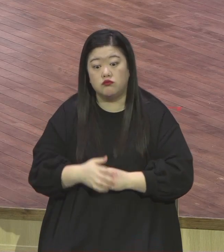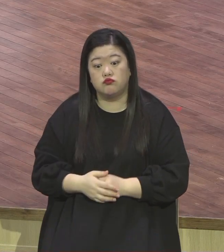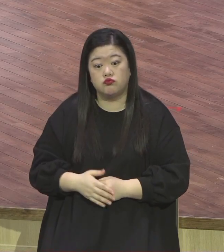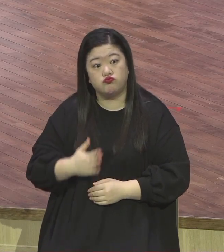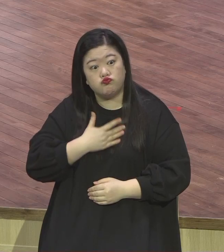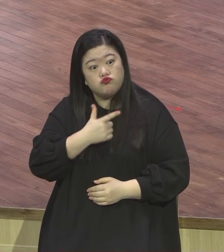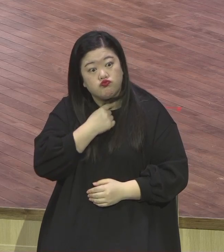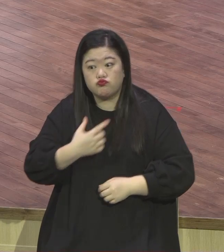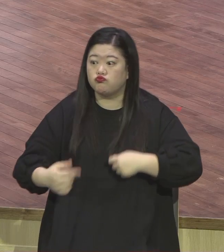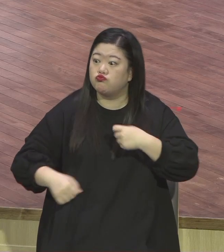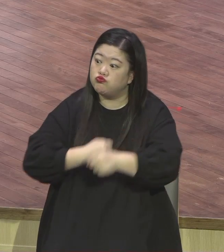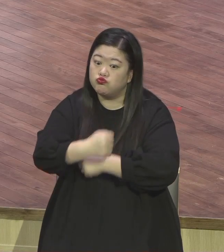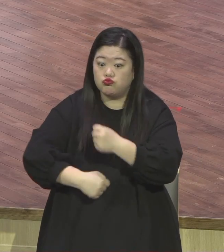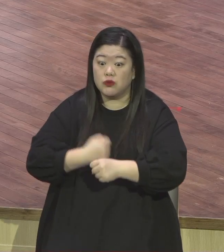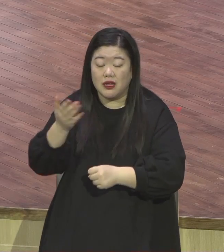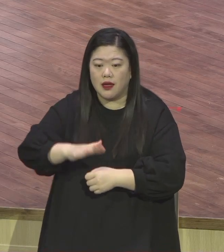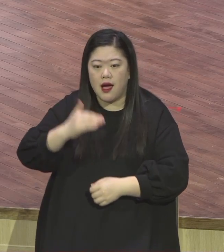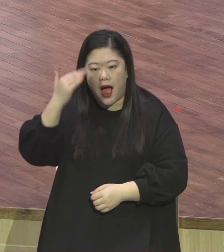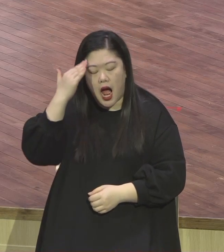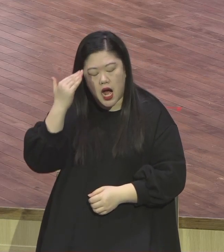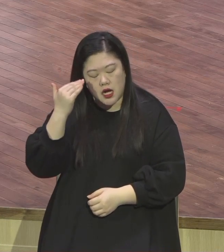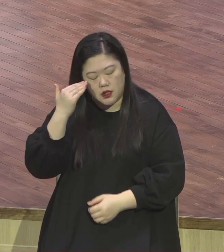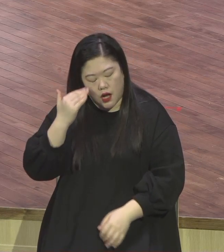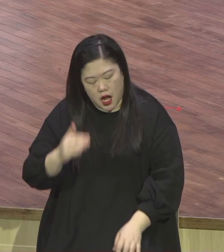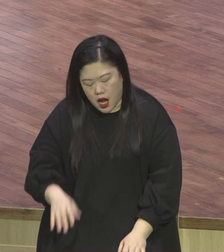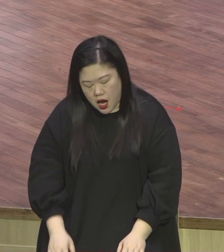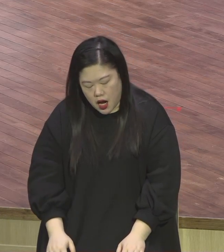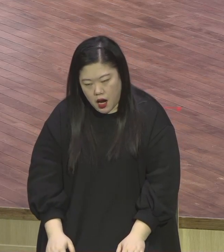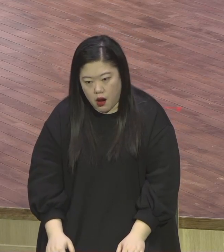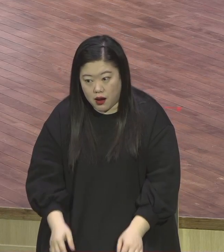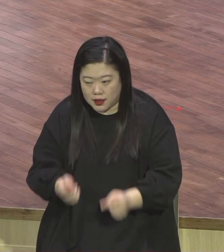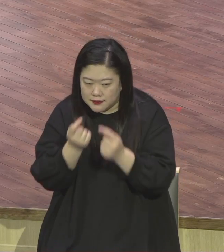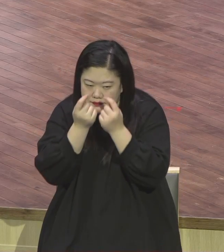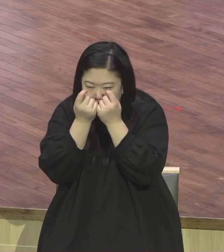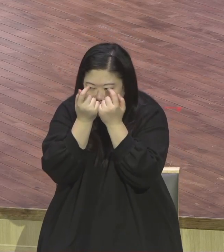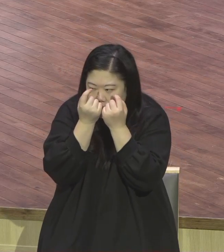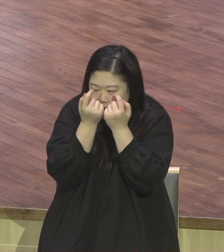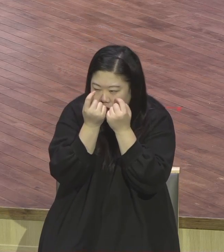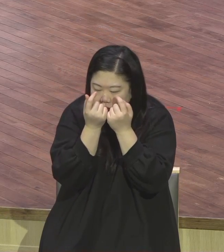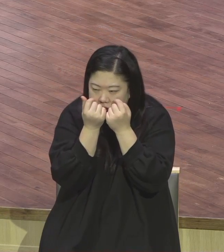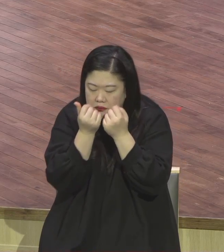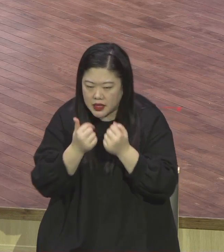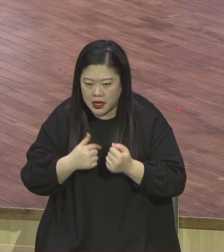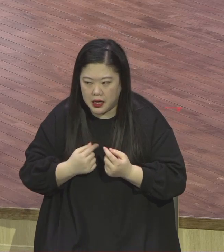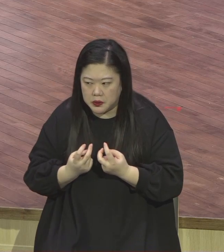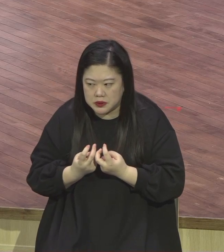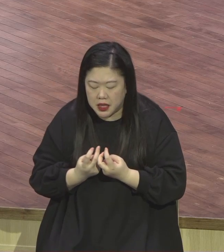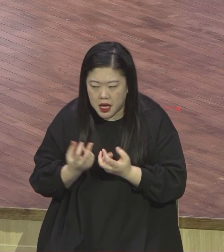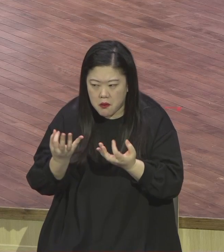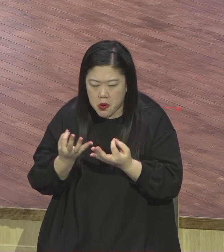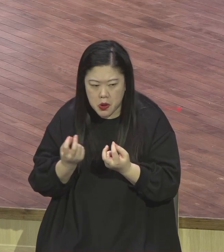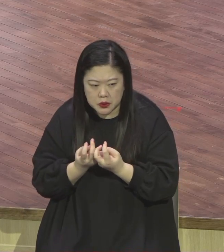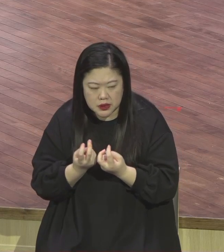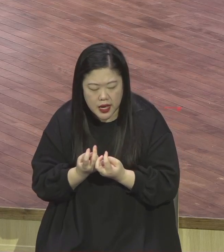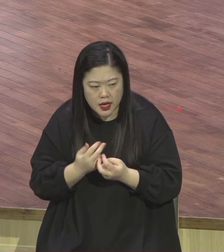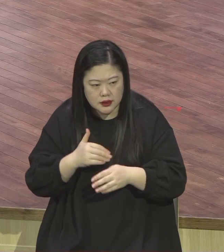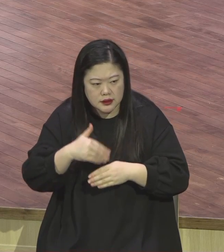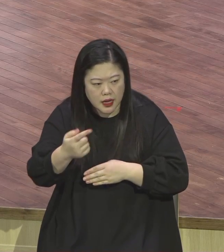우리나라만 유독 눈치가 무진장 엄청 눈치 없어요 살지를 못해 세상만으로